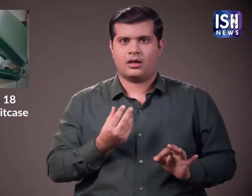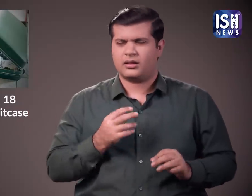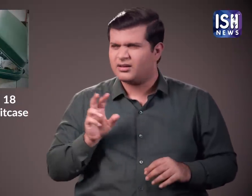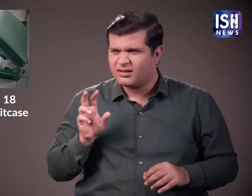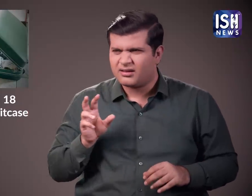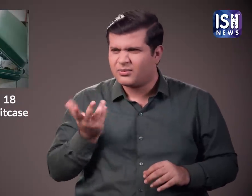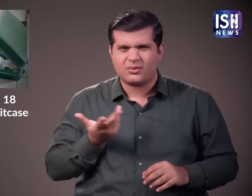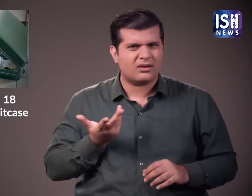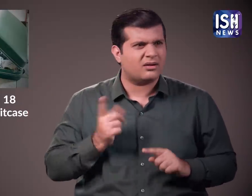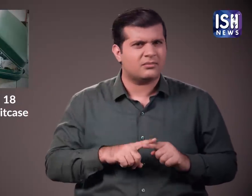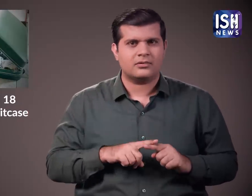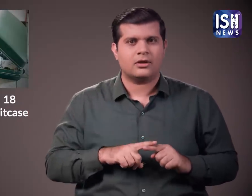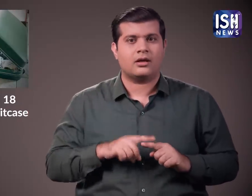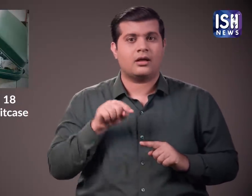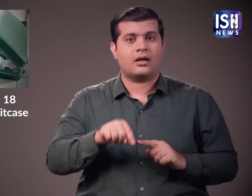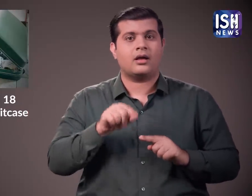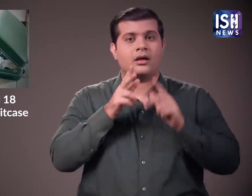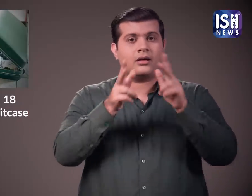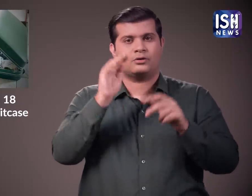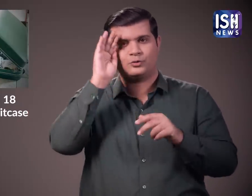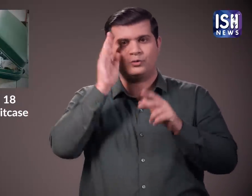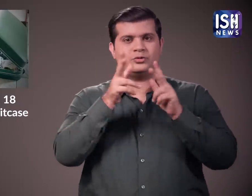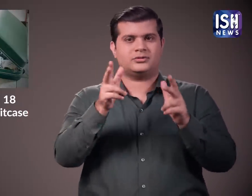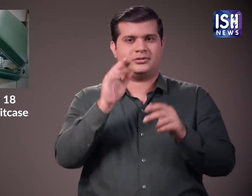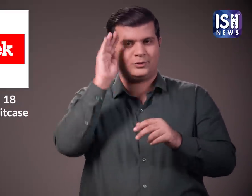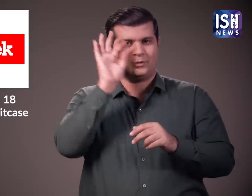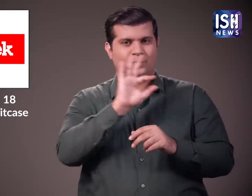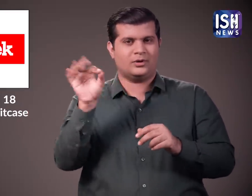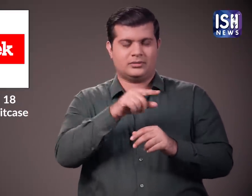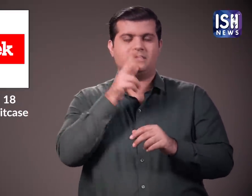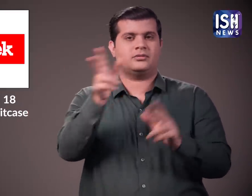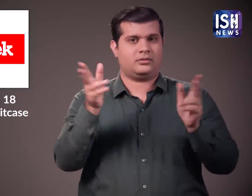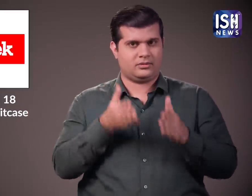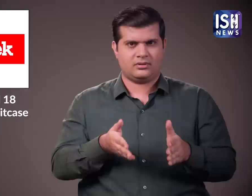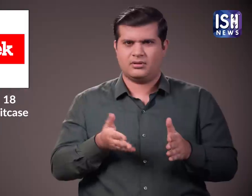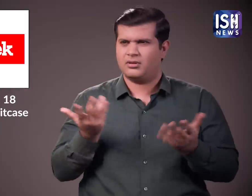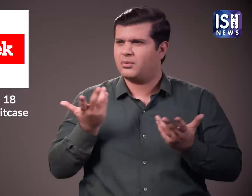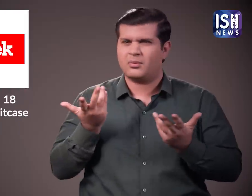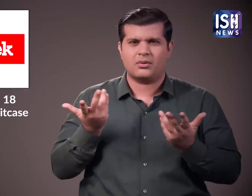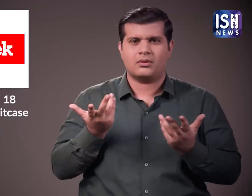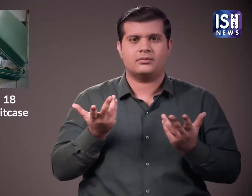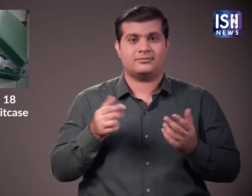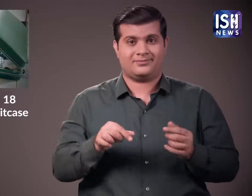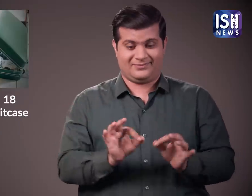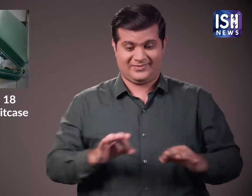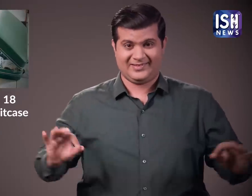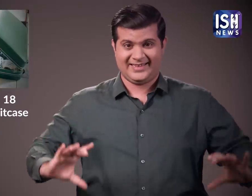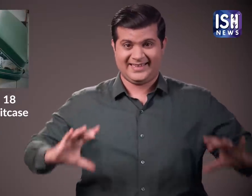हुआ न्यूजवीक के अनुसार। उसमें अठ्रा बिच्छु थे।